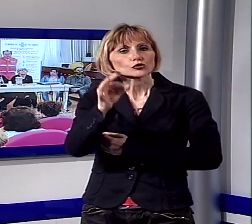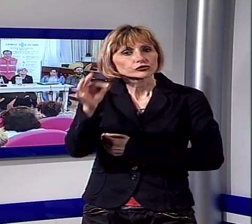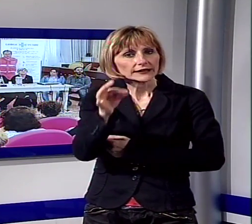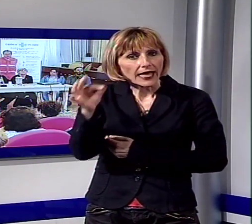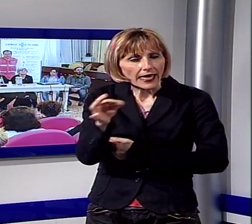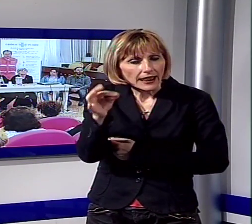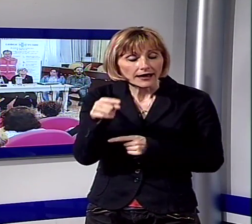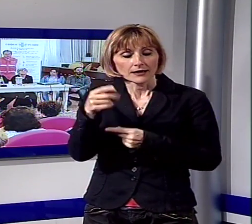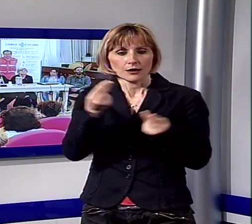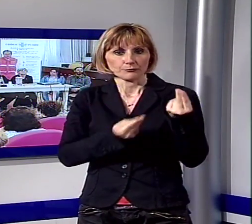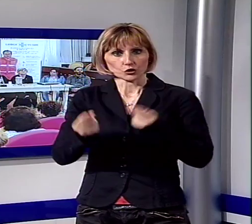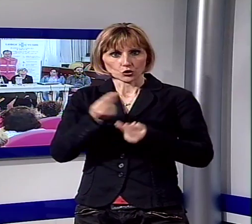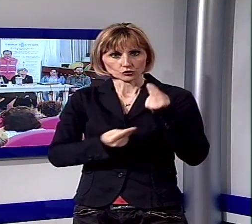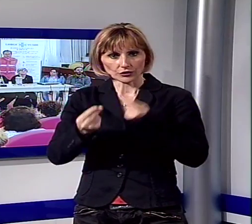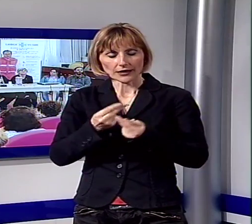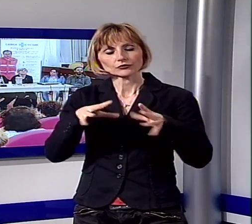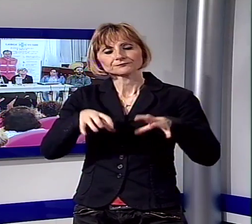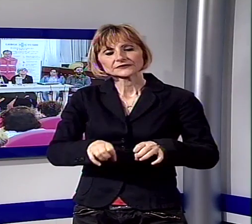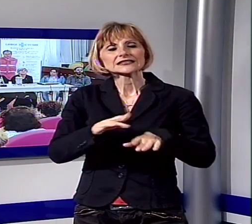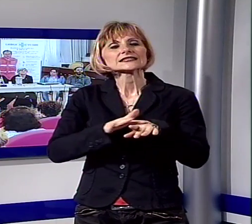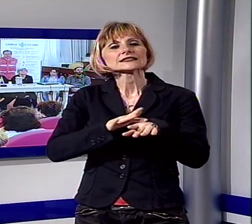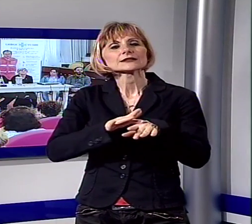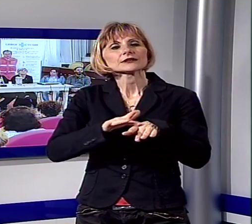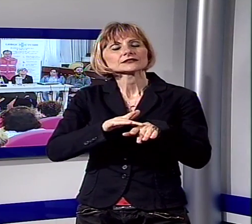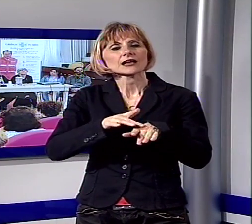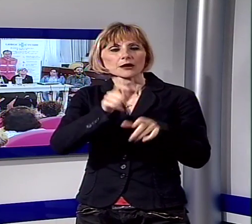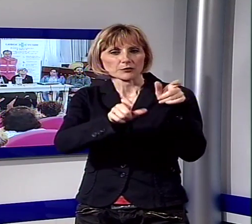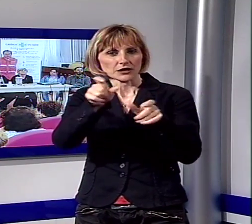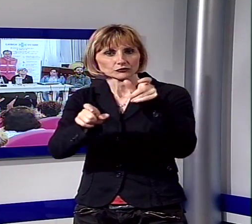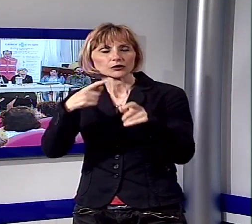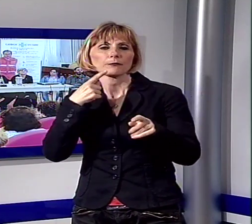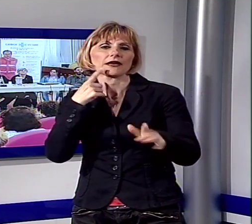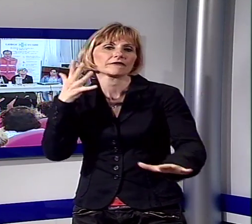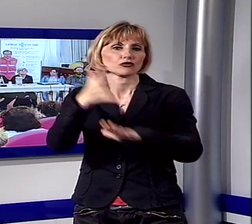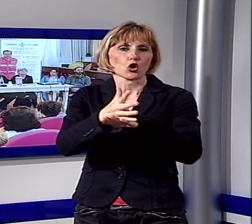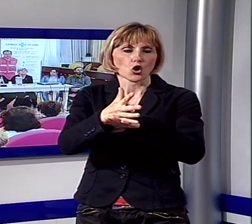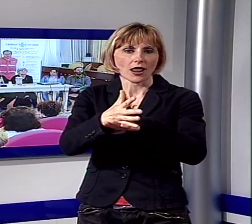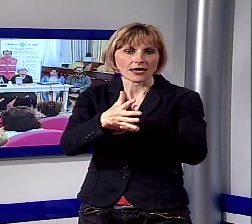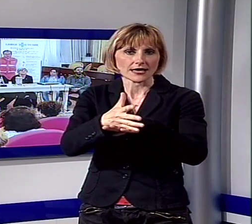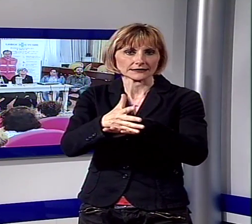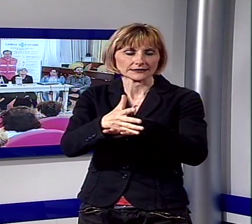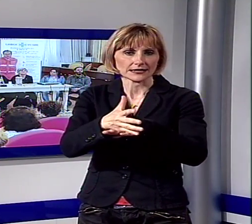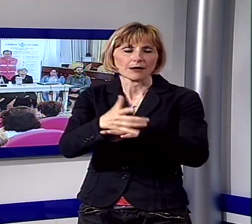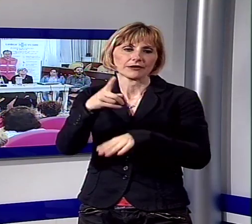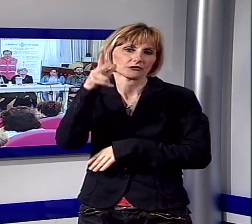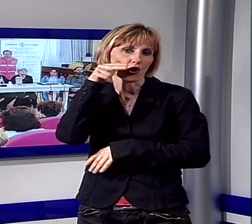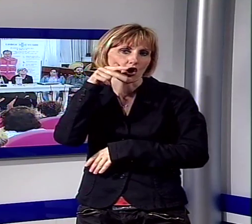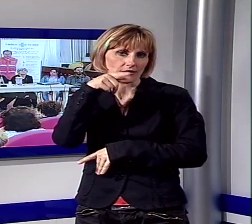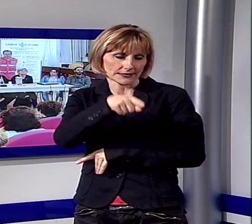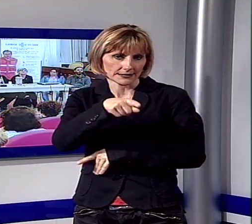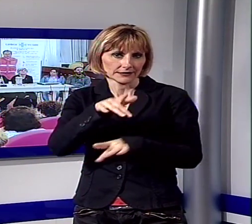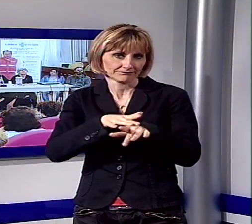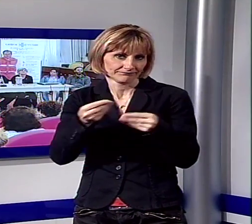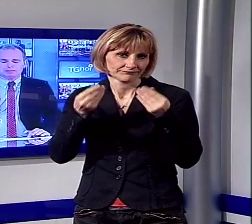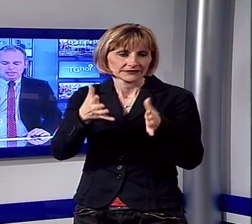progetto che si adopera per sensibilizzare l'opinione pubblica sul fenomeno della violenza nei confronti delle donne. La